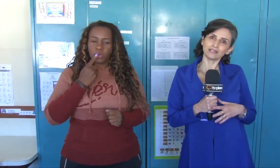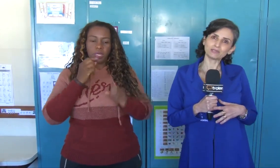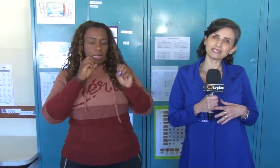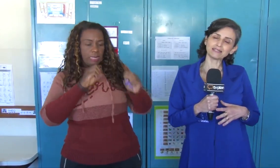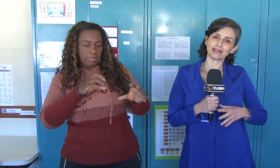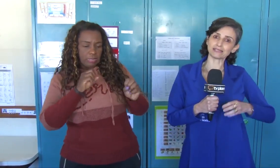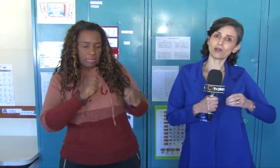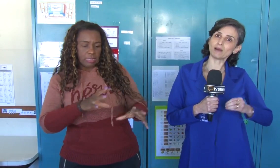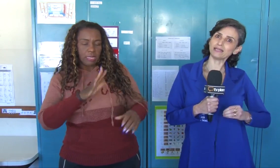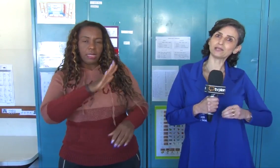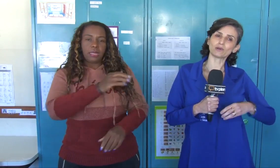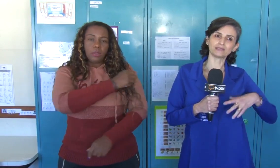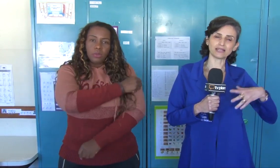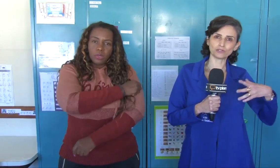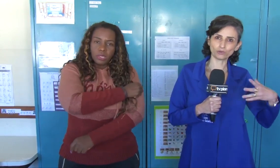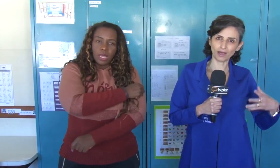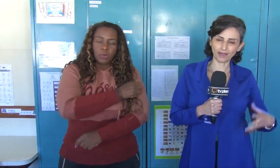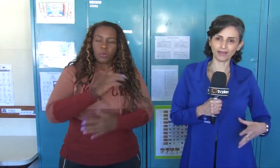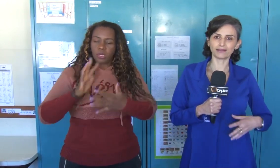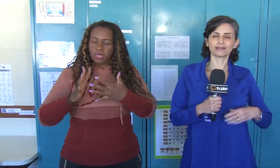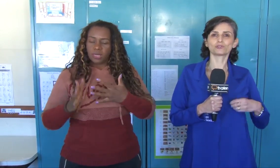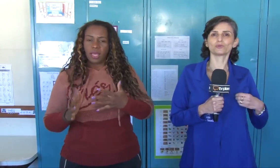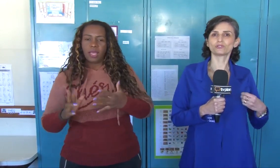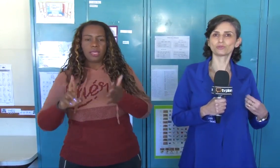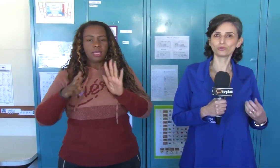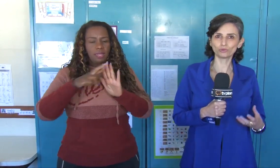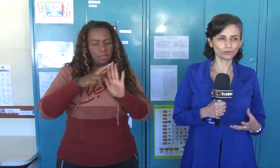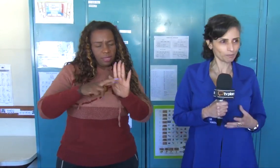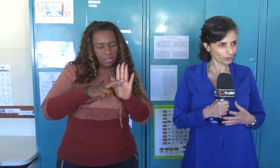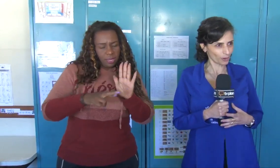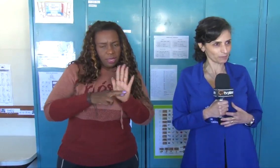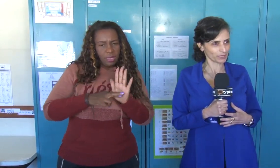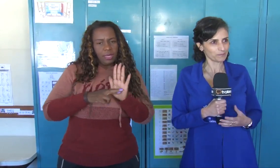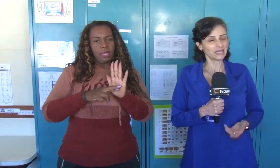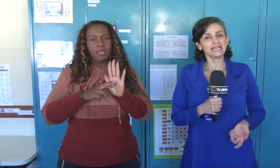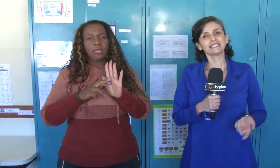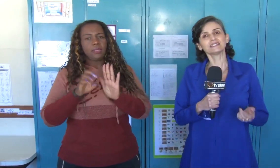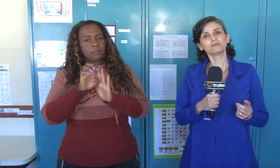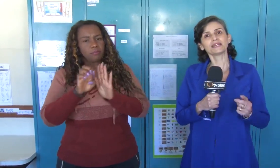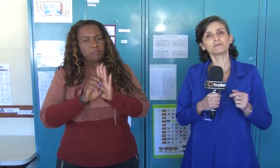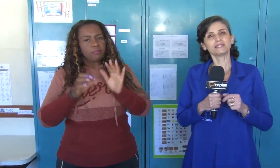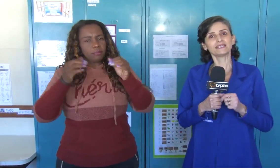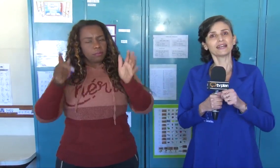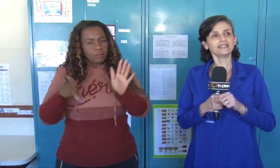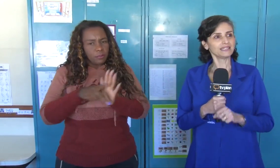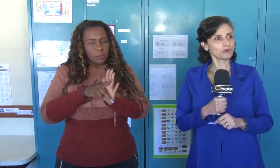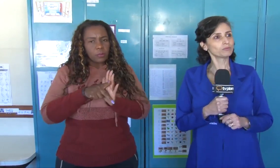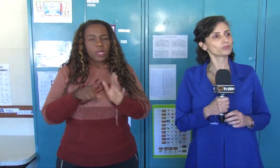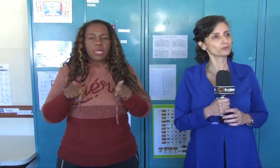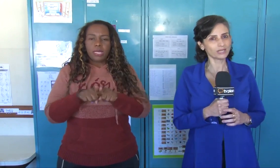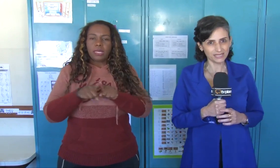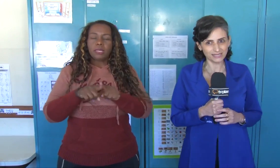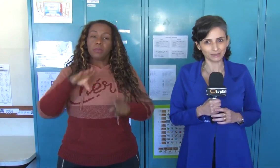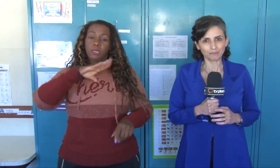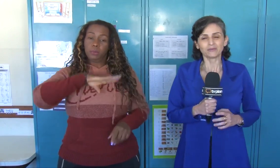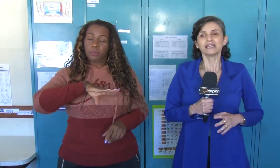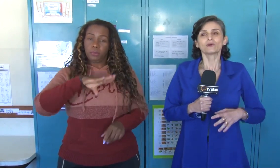vai aprender a língua de sinais, que é uma língua que tem a sua regra, a sua estrutura própria. E também aprender a língua